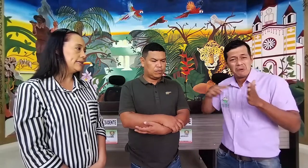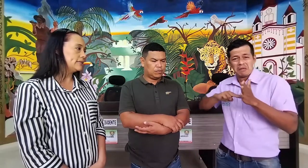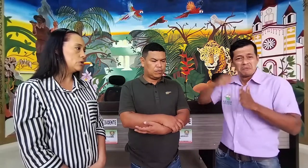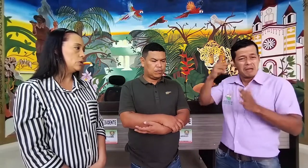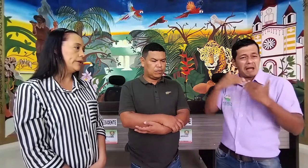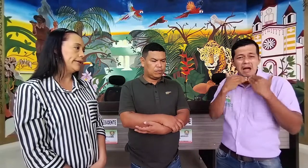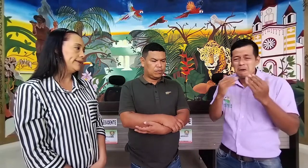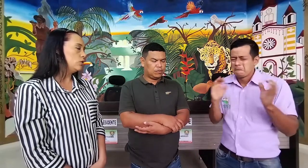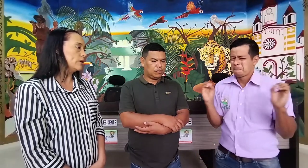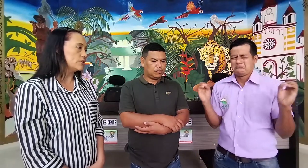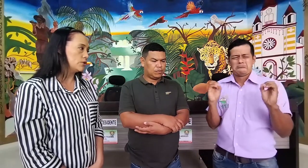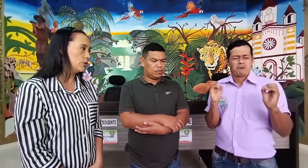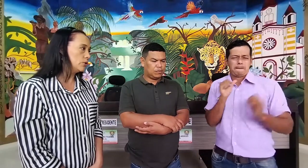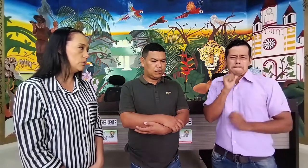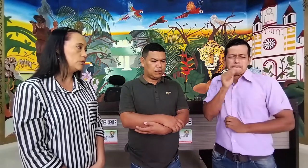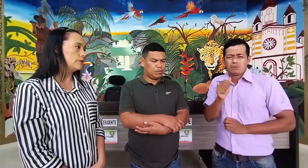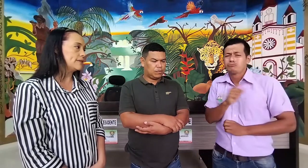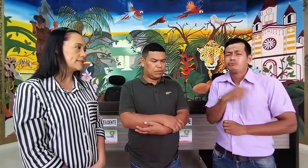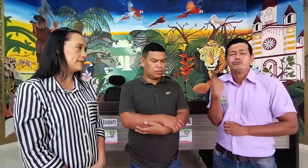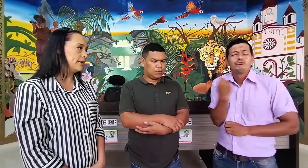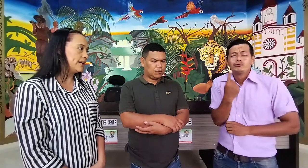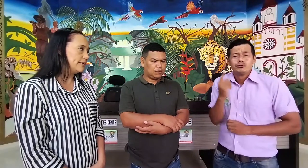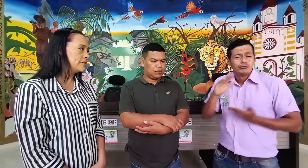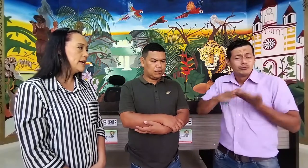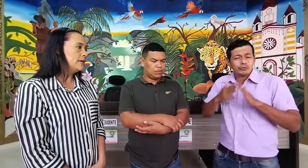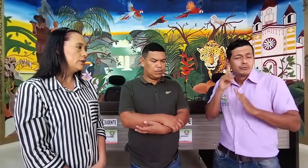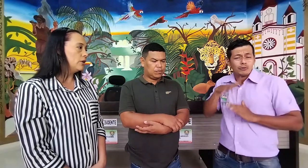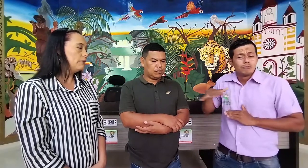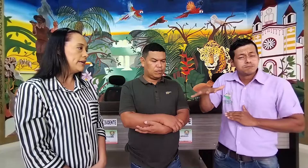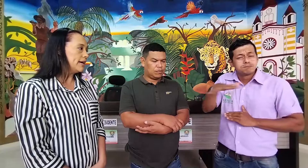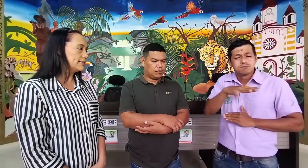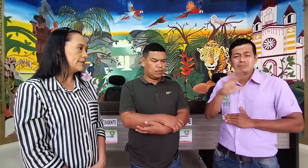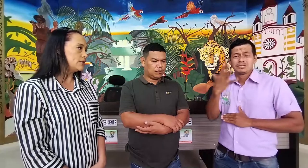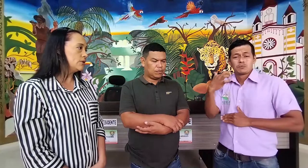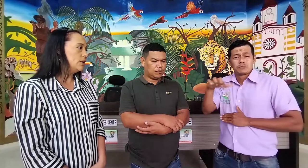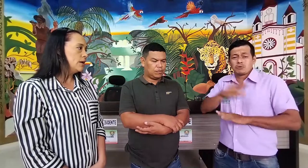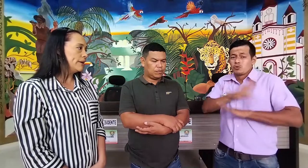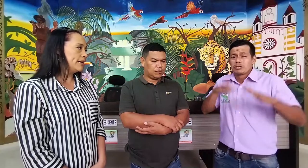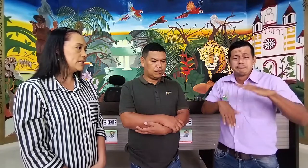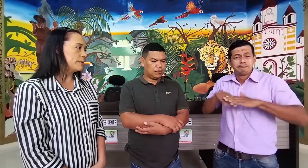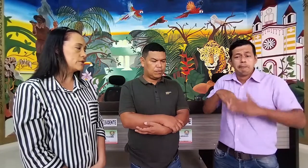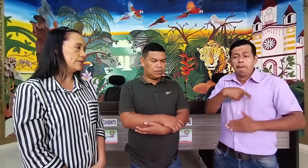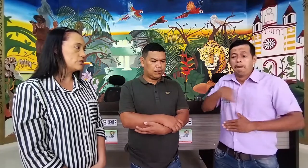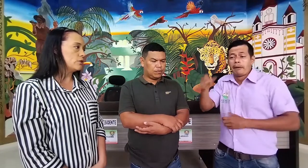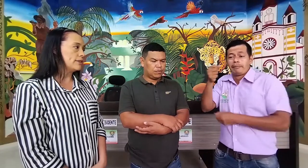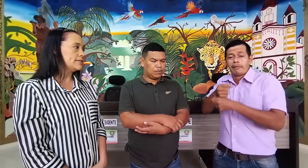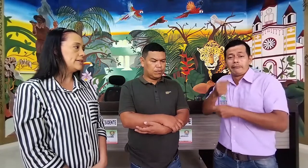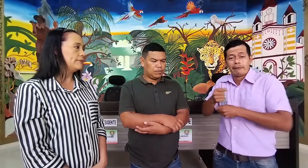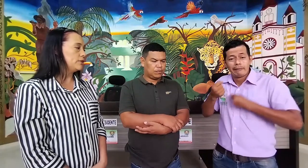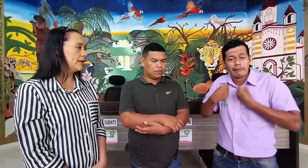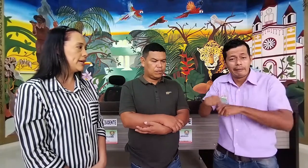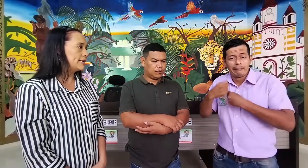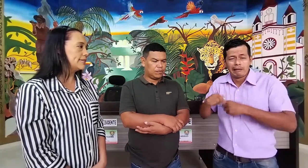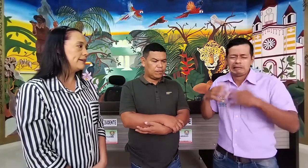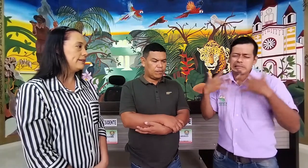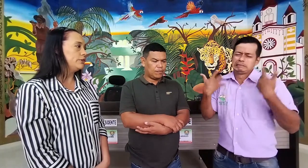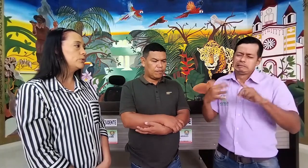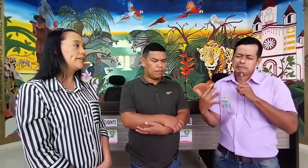de educación, como universidades, no había acceso para las personas sordas y la mayoría de ellas se abren en un